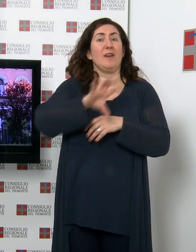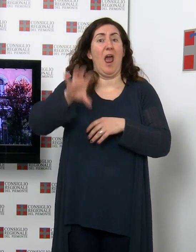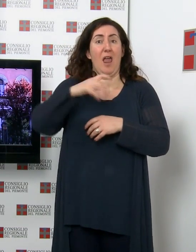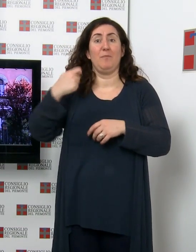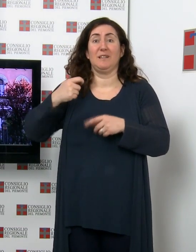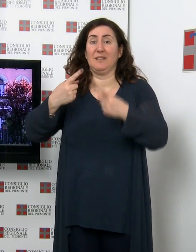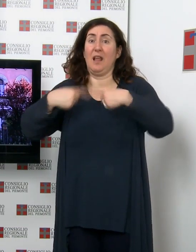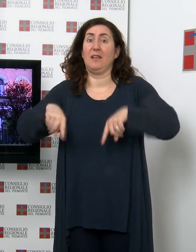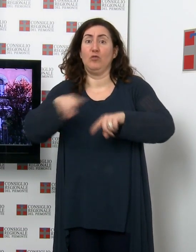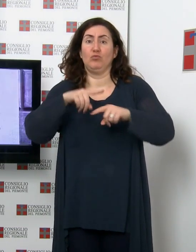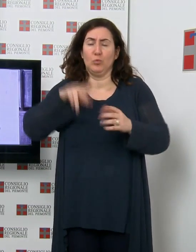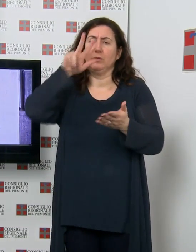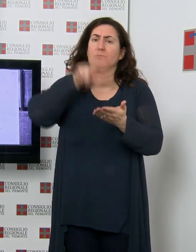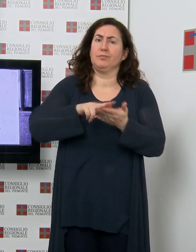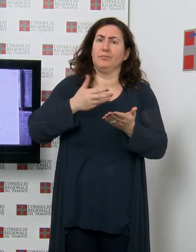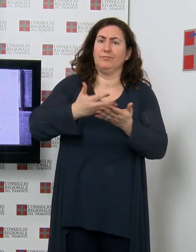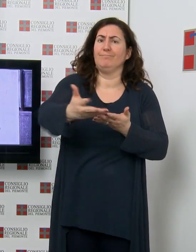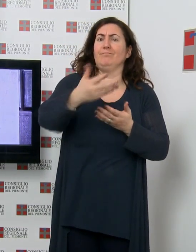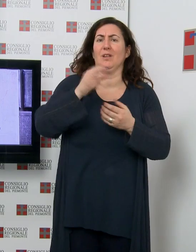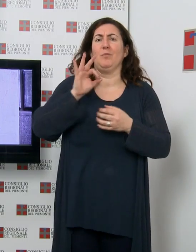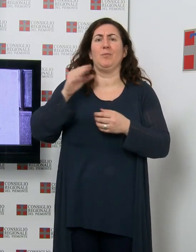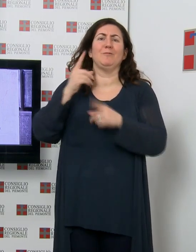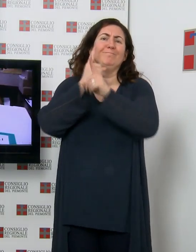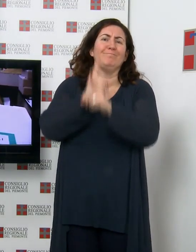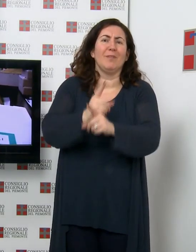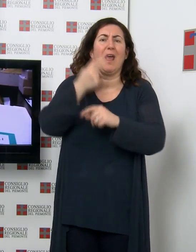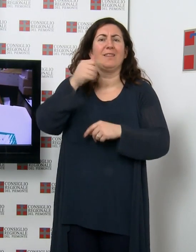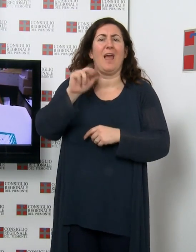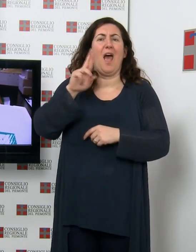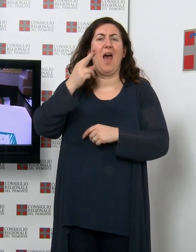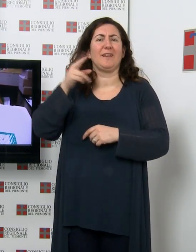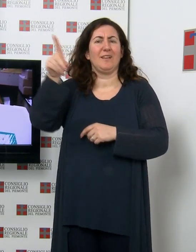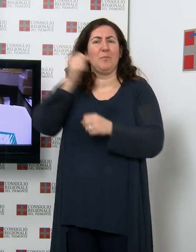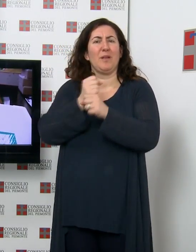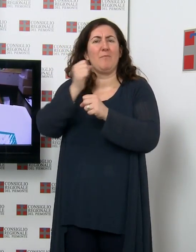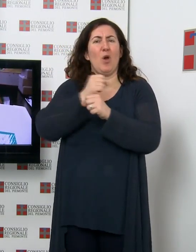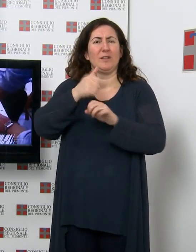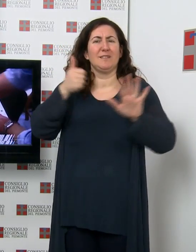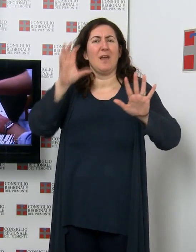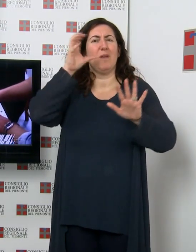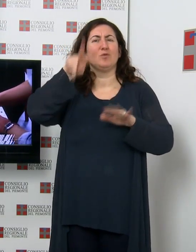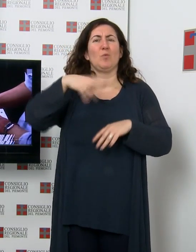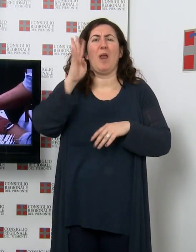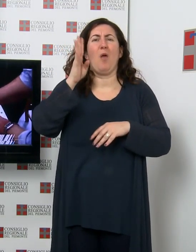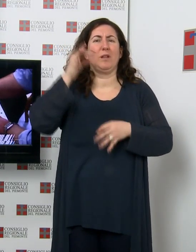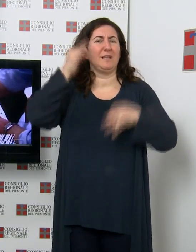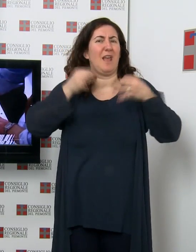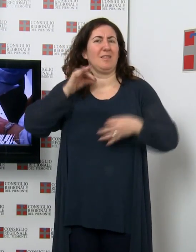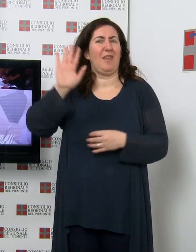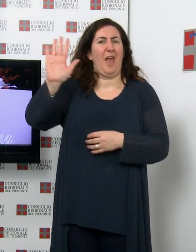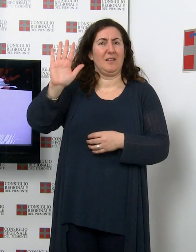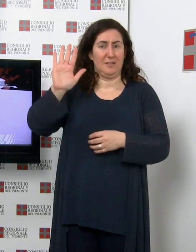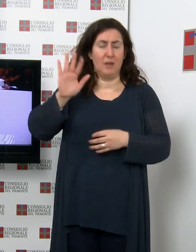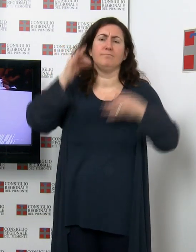ottemperanza alla sentenza del Tar Piemonte del 6 marzo 2014. La consultazione per eleggere il nuovo governo piemontese avverrà il